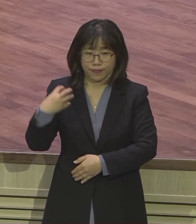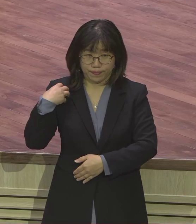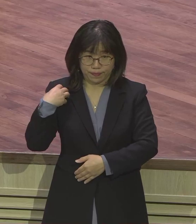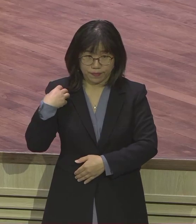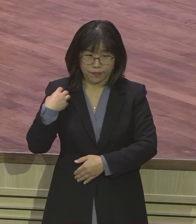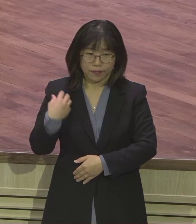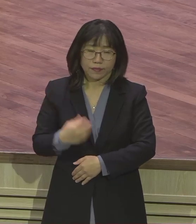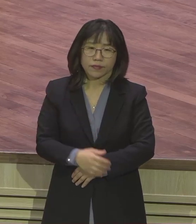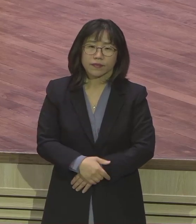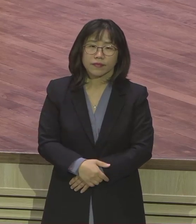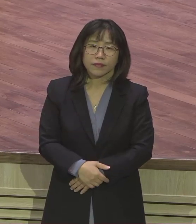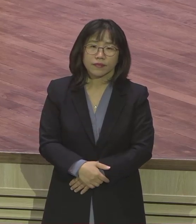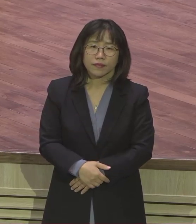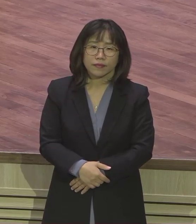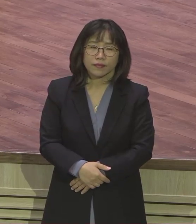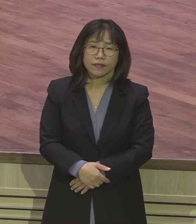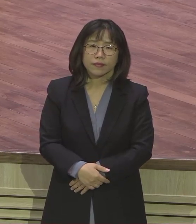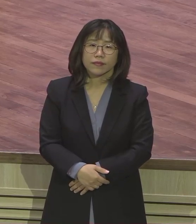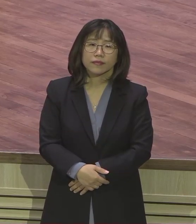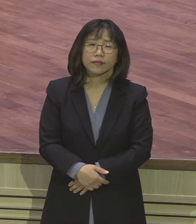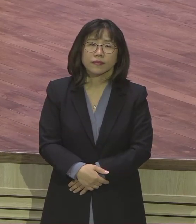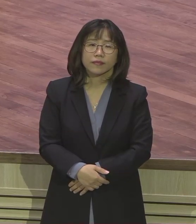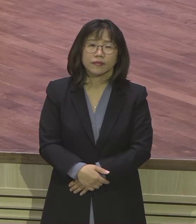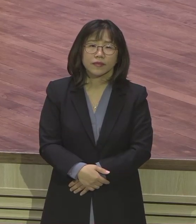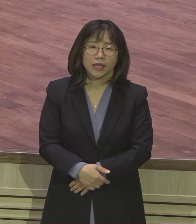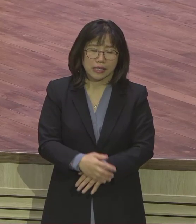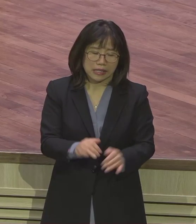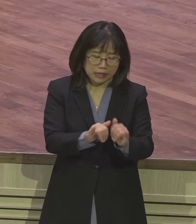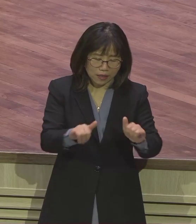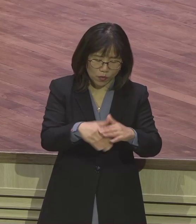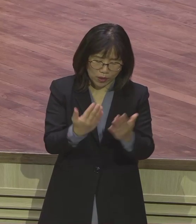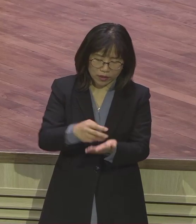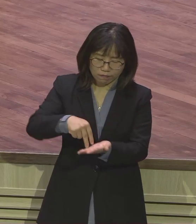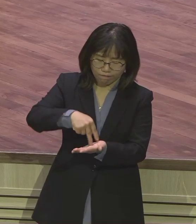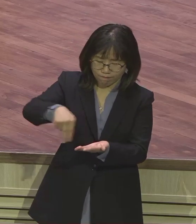가지 영적 문제에 잡혀가지고 우리 방황과 살다가 영원한 멸망길로.